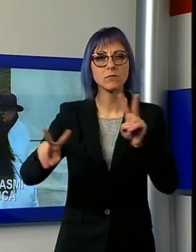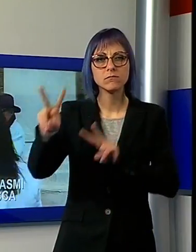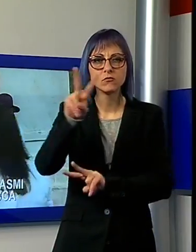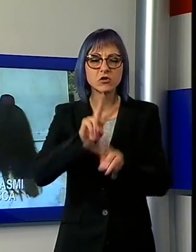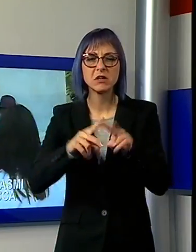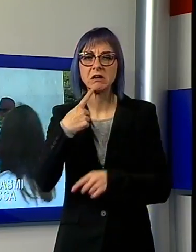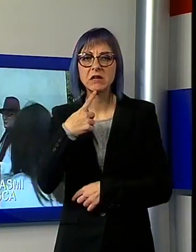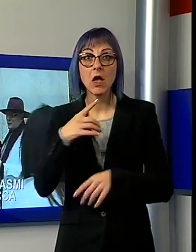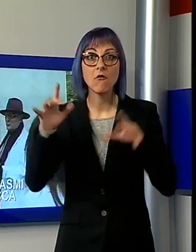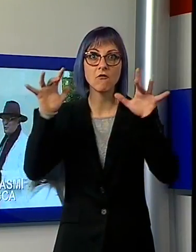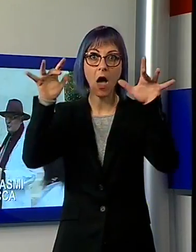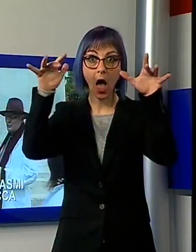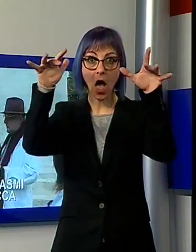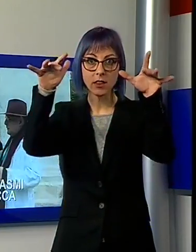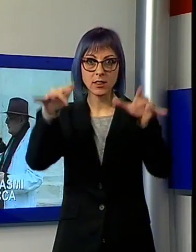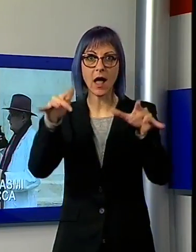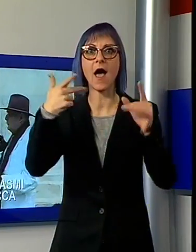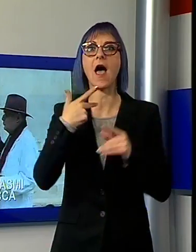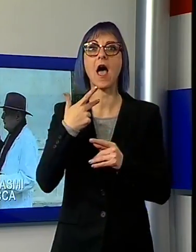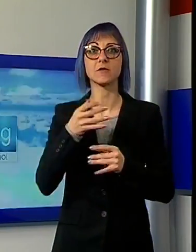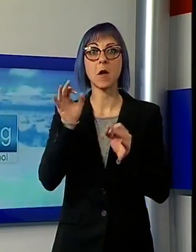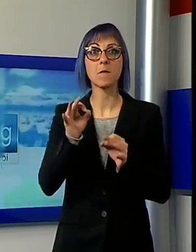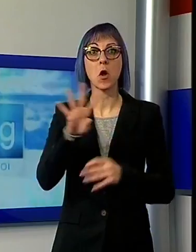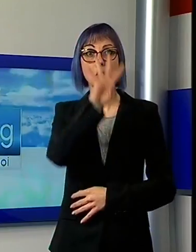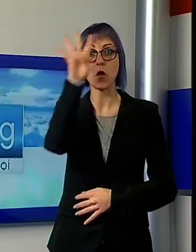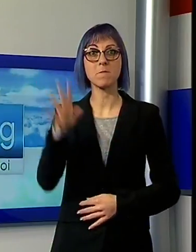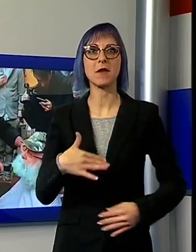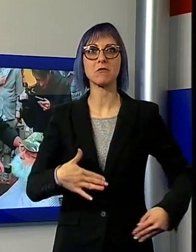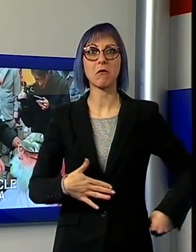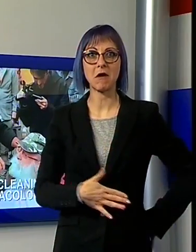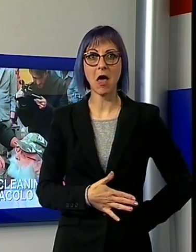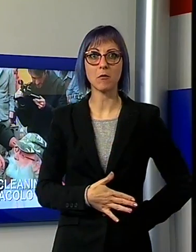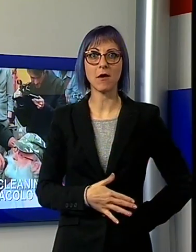avvistamenti del fantasma dell'imperatore Napoleone Bonaparte.